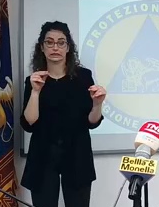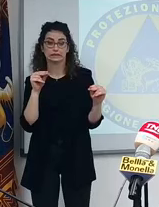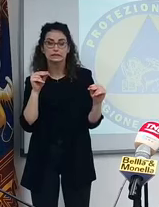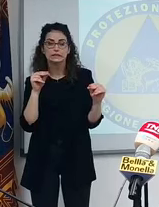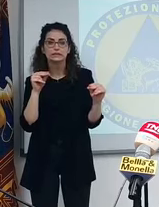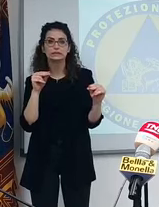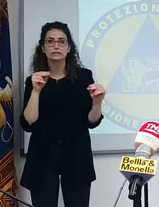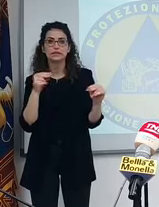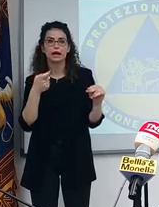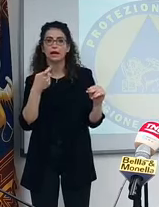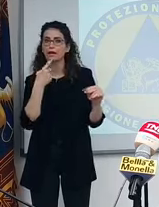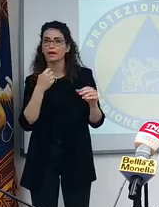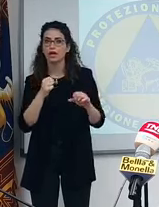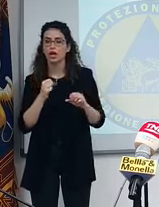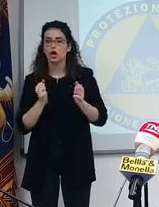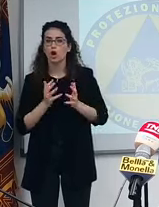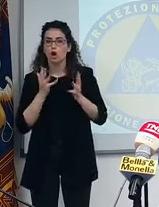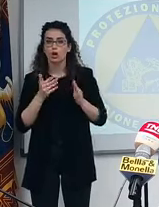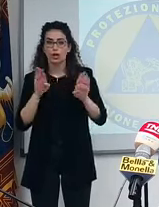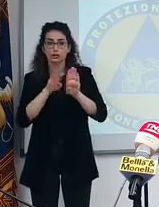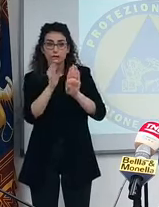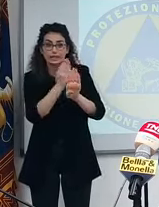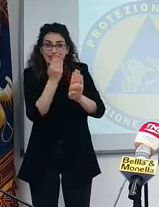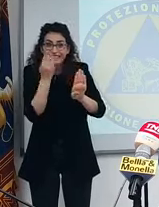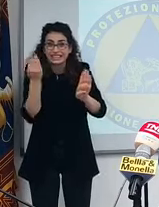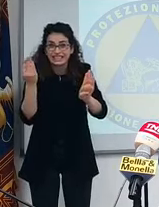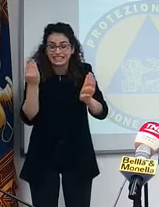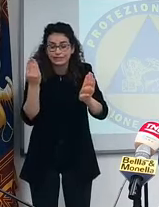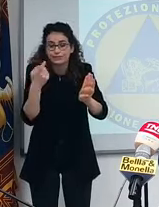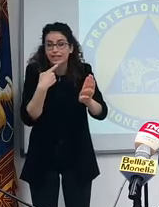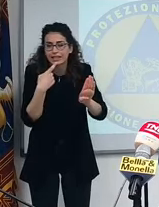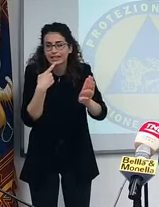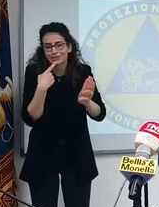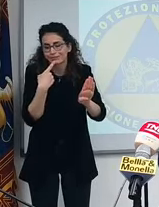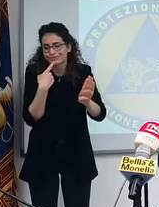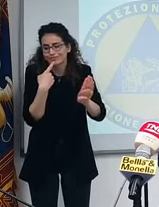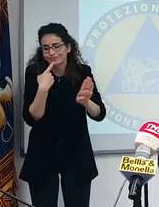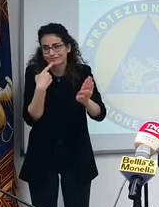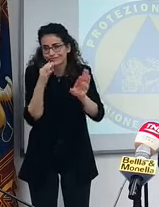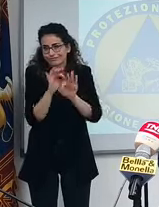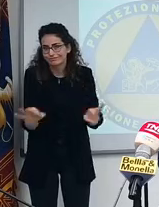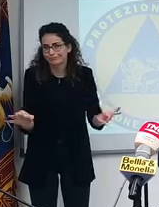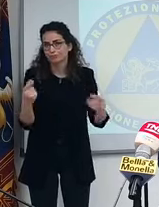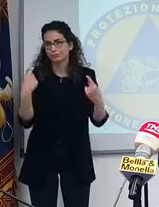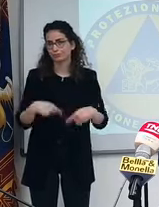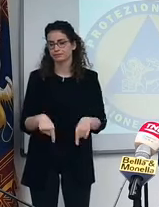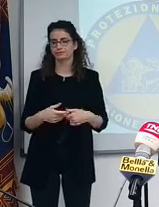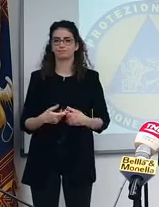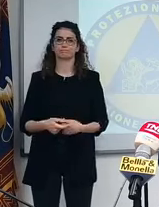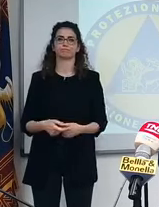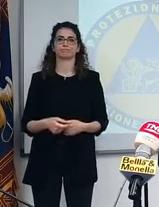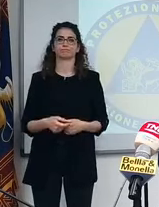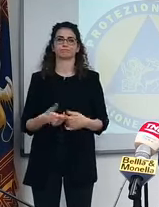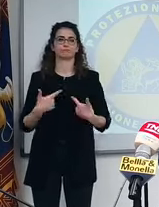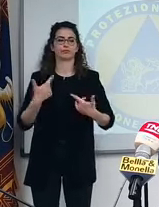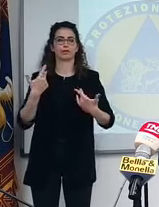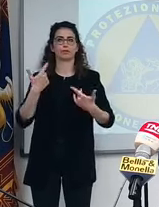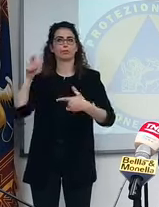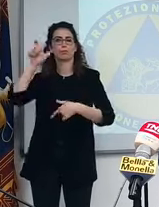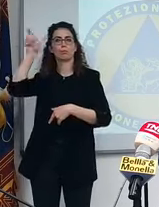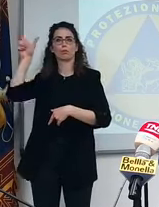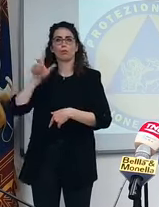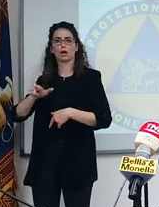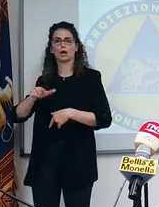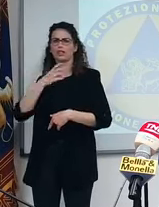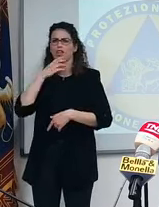aprire neanche la porta d'ingresso? Nessuno. E poi gli esiti anche di molte dichiarazioni sono questi. In un paese nel quale si